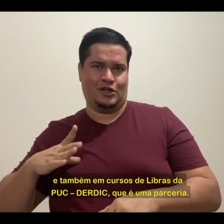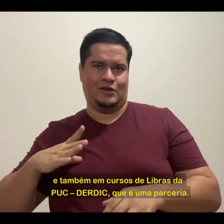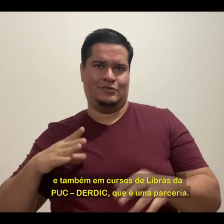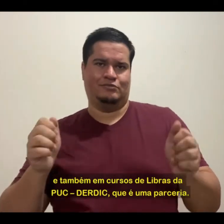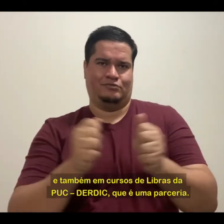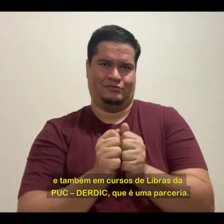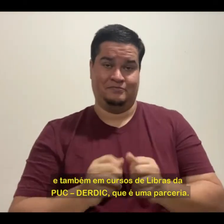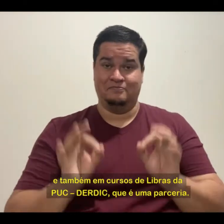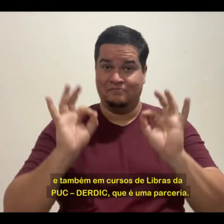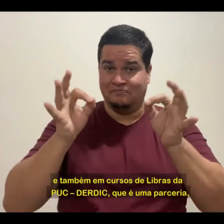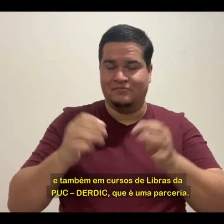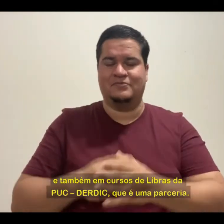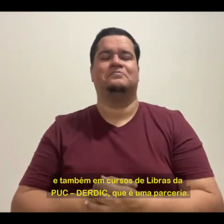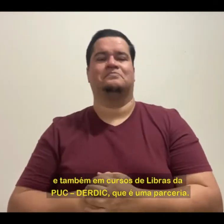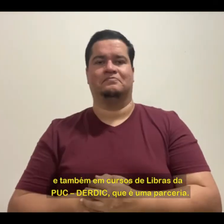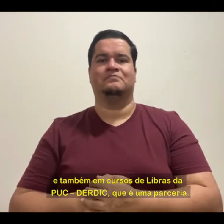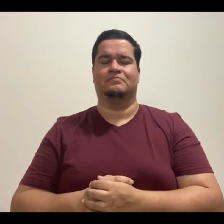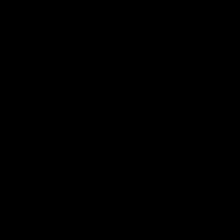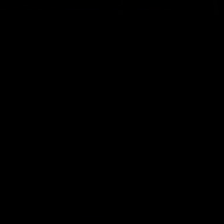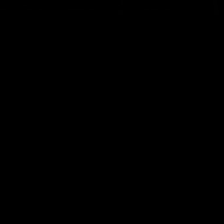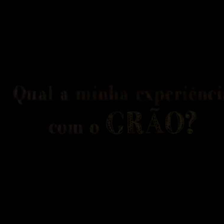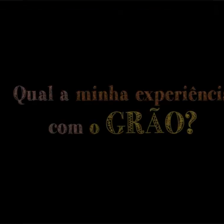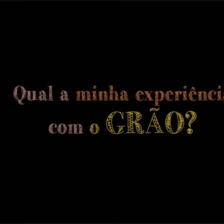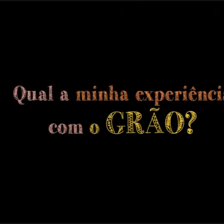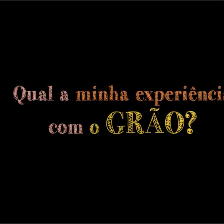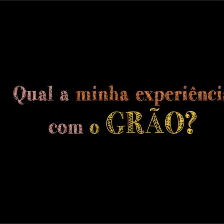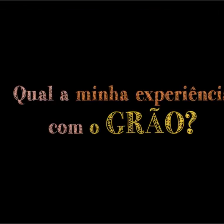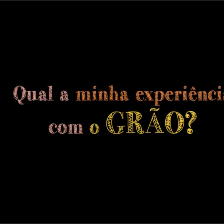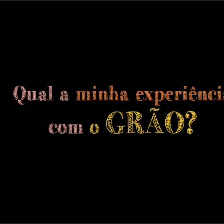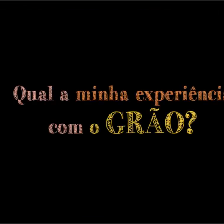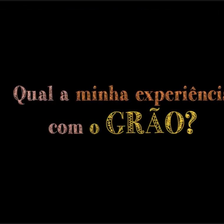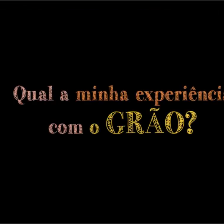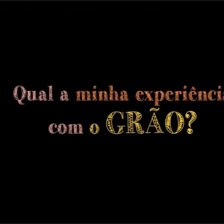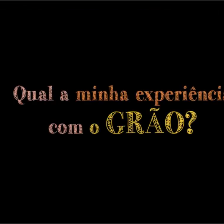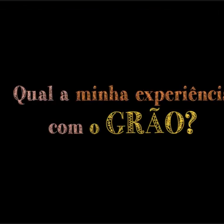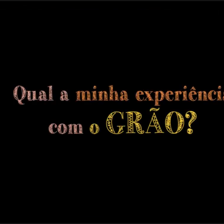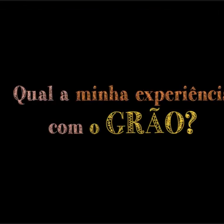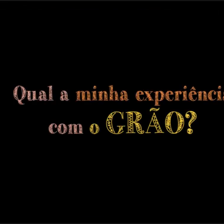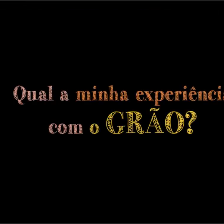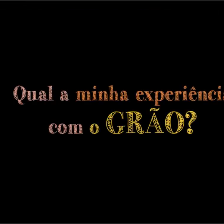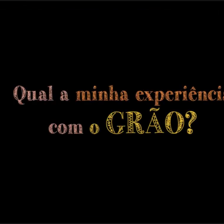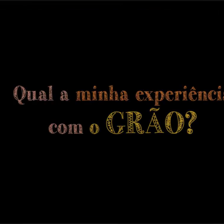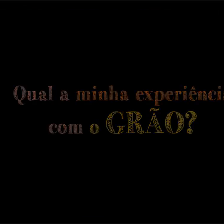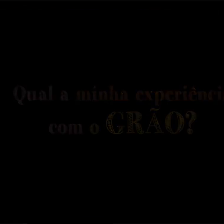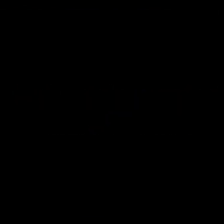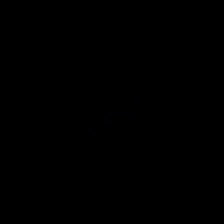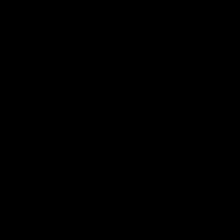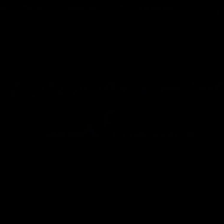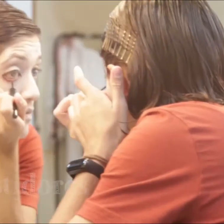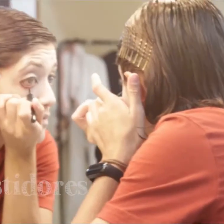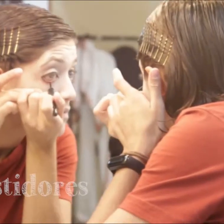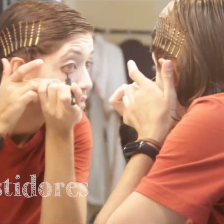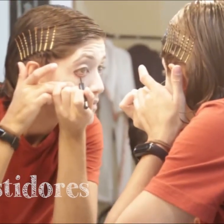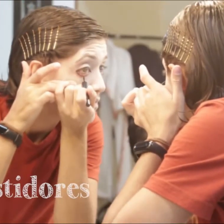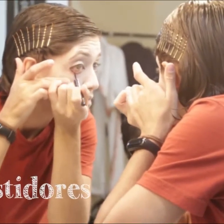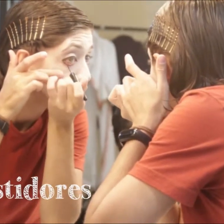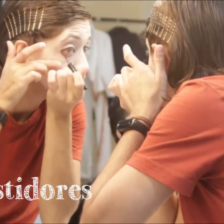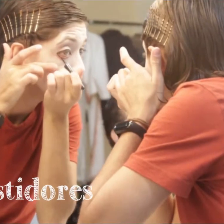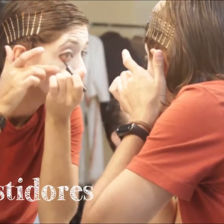-Derdik, que é uma parceria. Qual a minha experiência com o grão? Mariana se arruma no